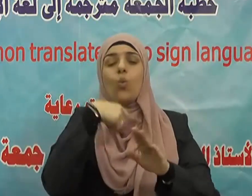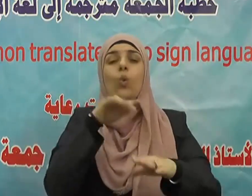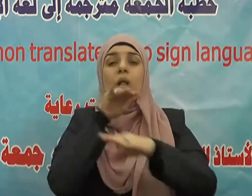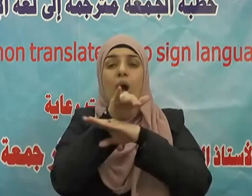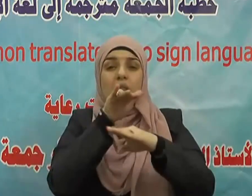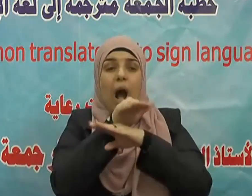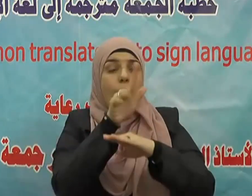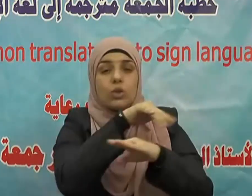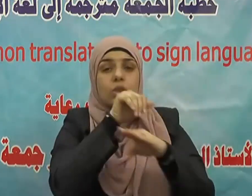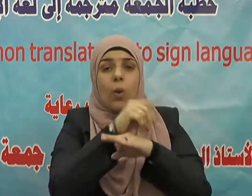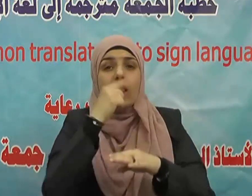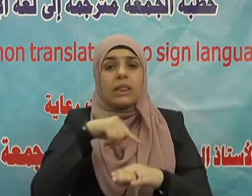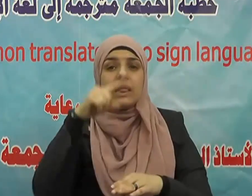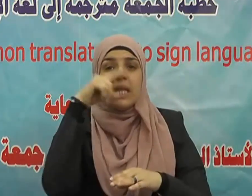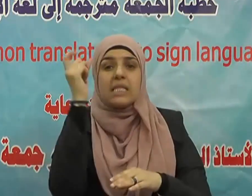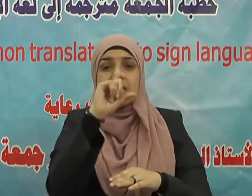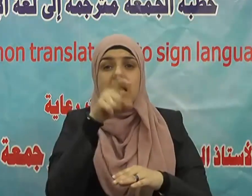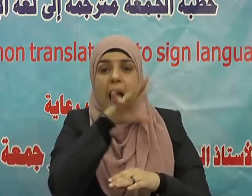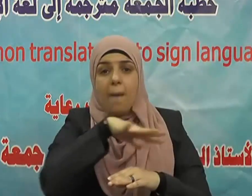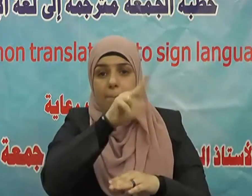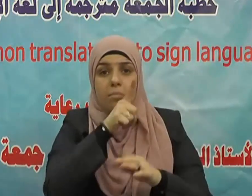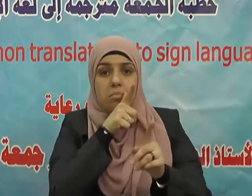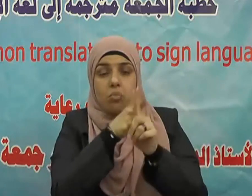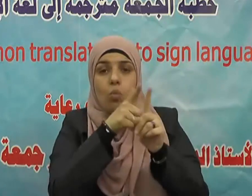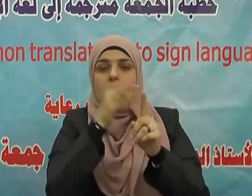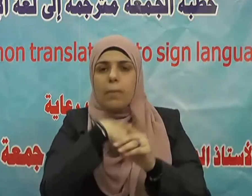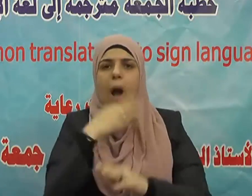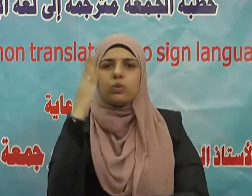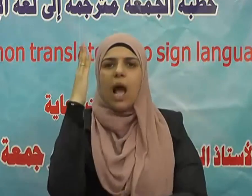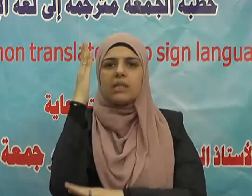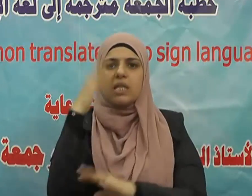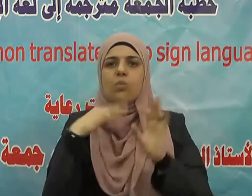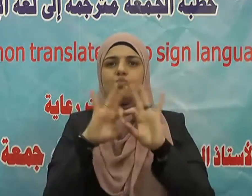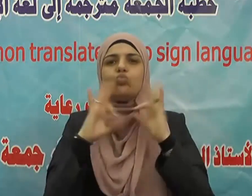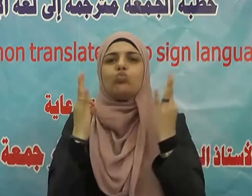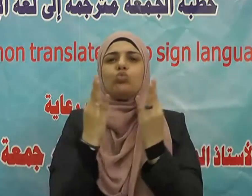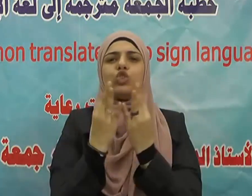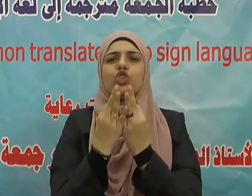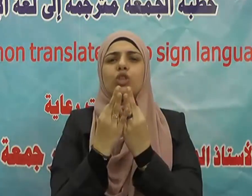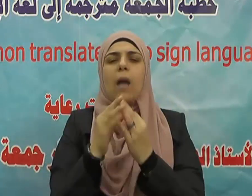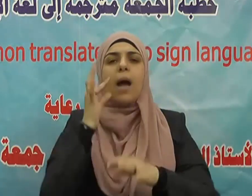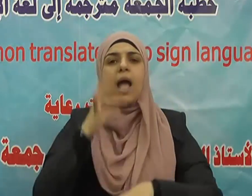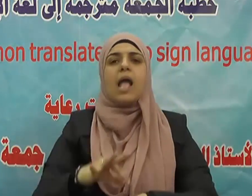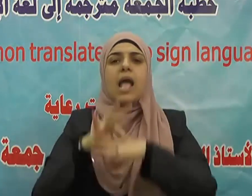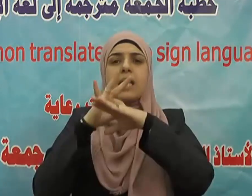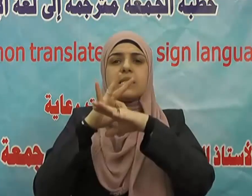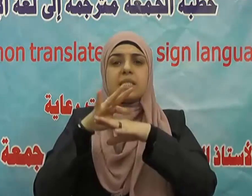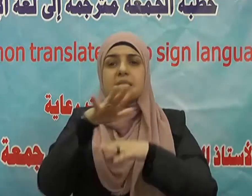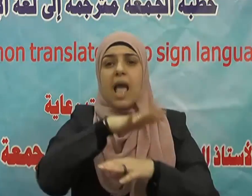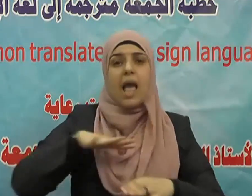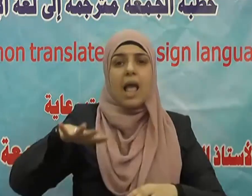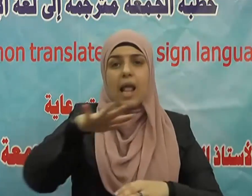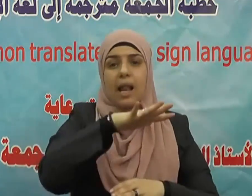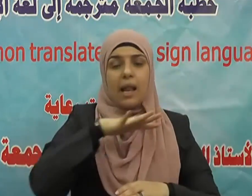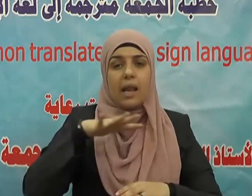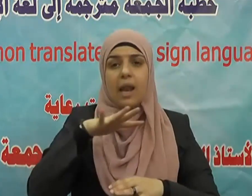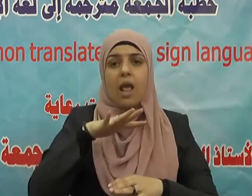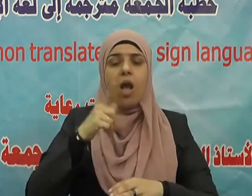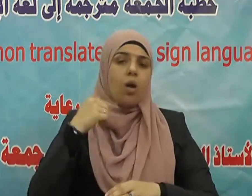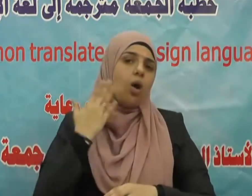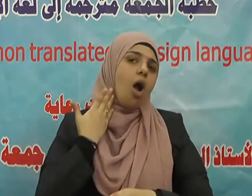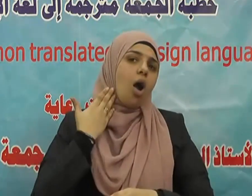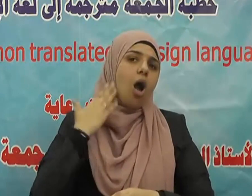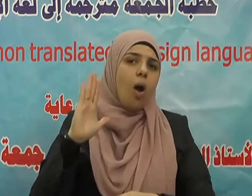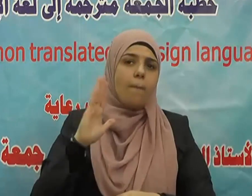إليها سورة الحجرات إعلاء مبدأ الأخوة والإصلاح بين الناس حيث